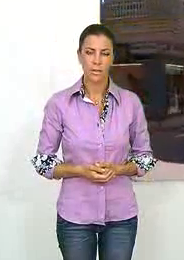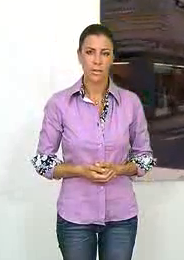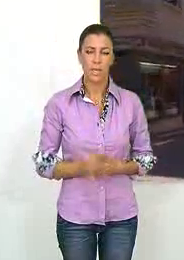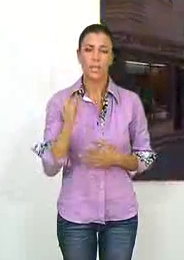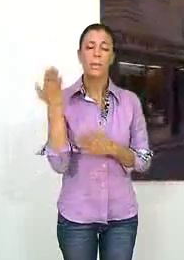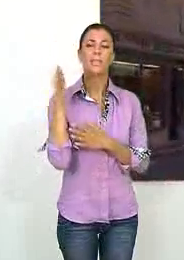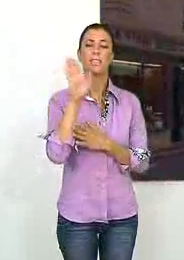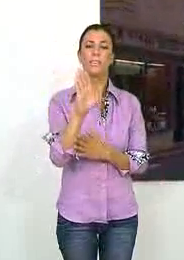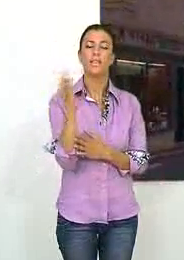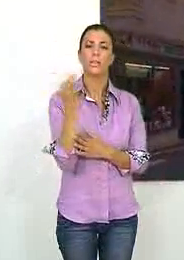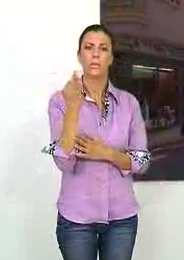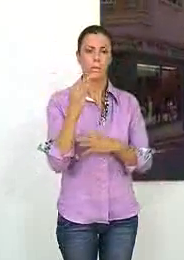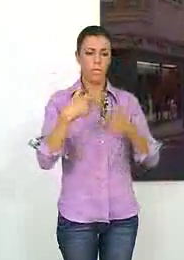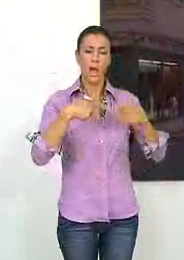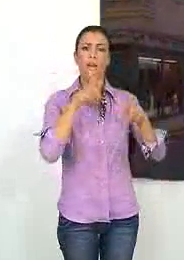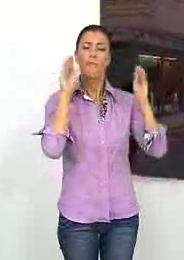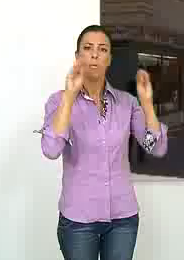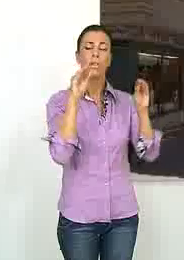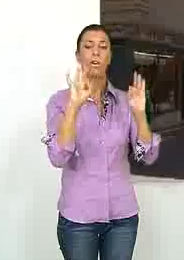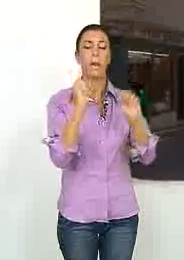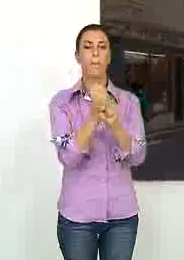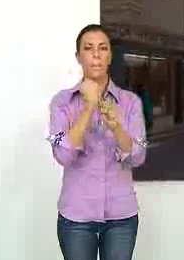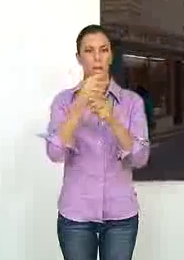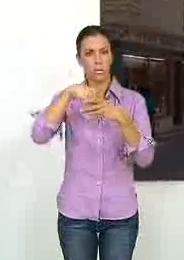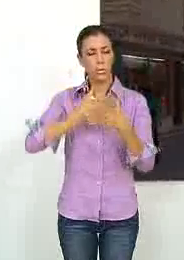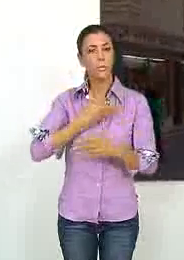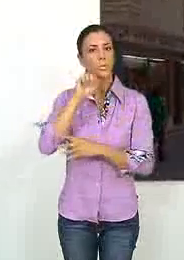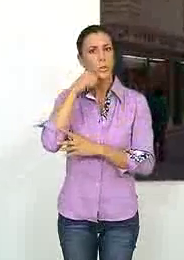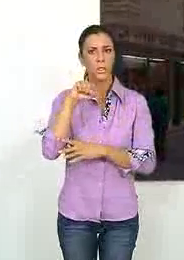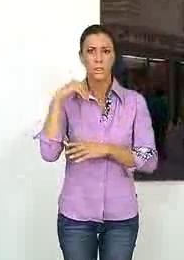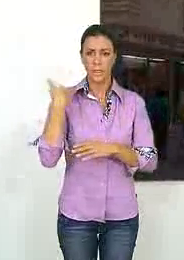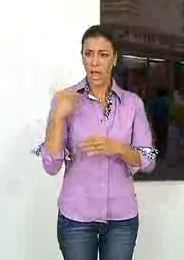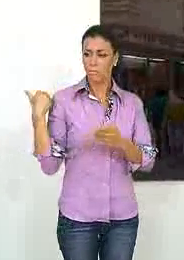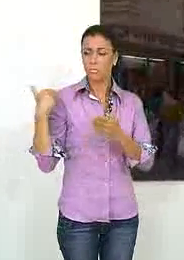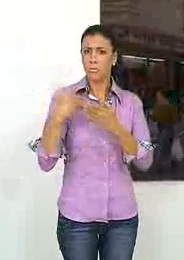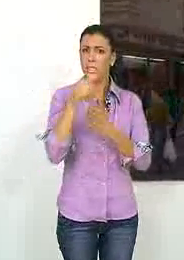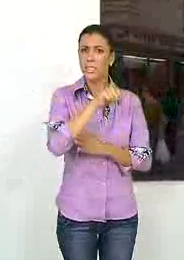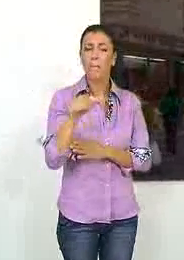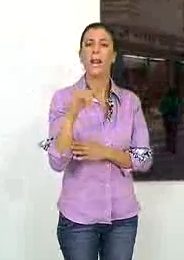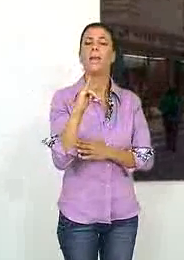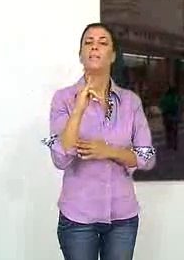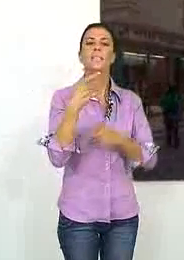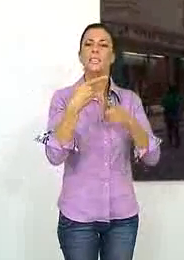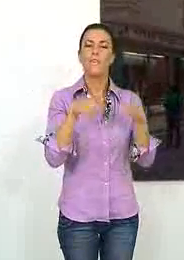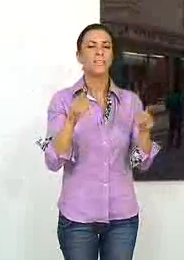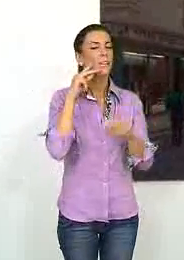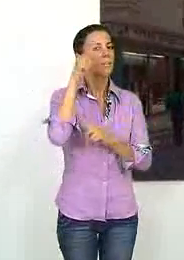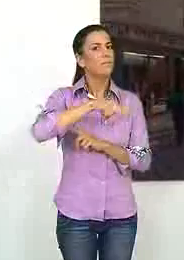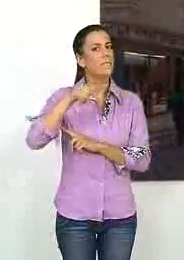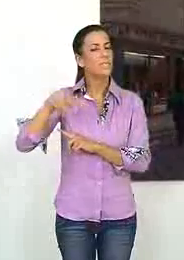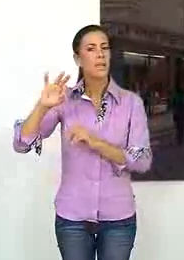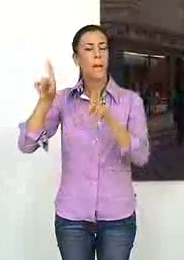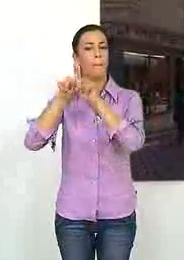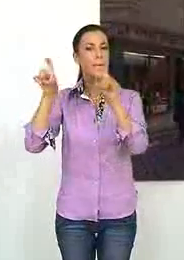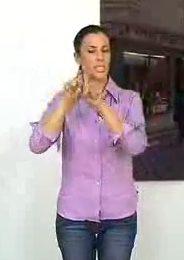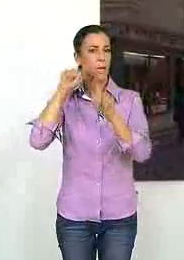Representantes del área de formación y empleo del Ayuntamiento de Motel realizan desde hace varias semanas distintas visitas a empresas